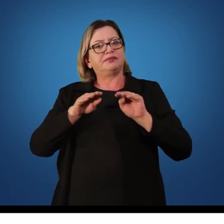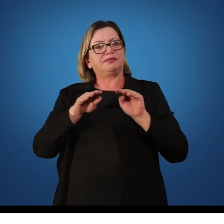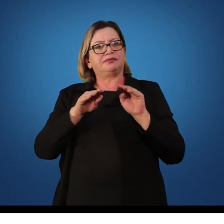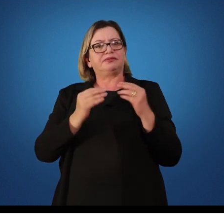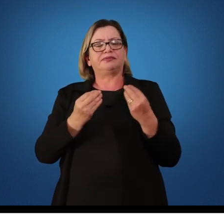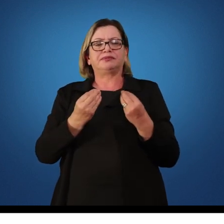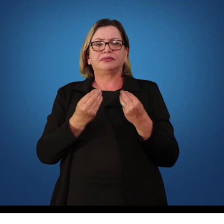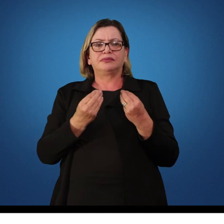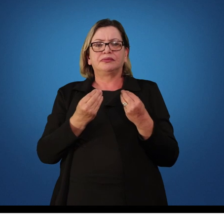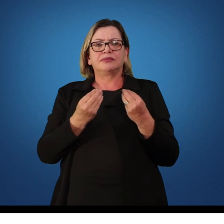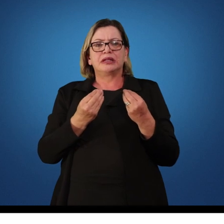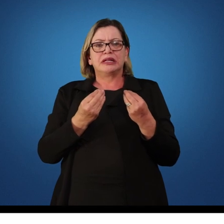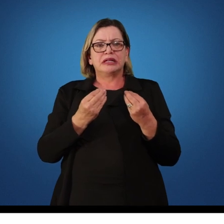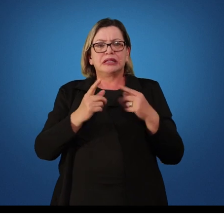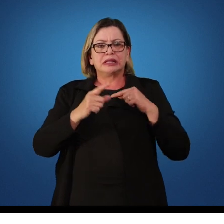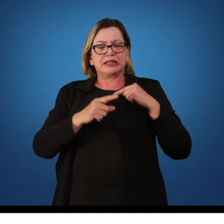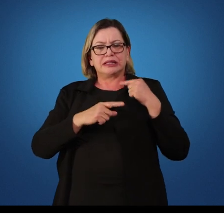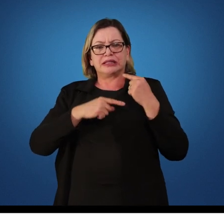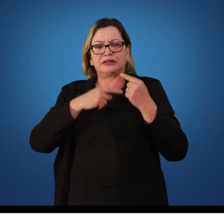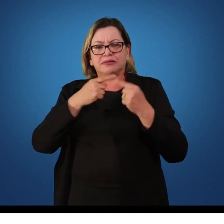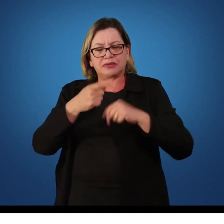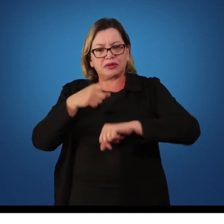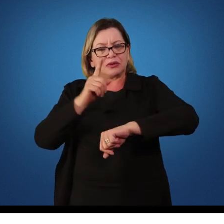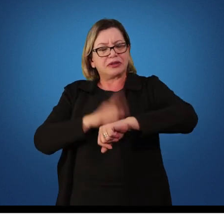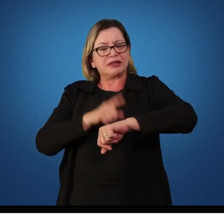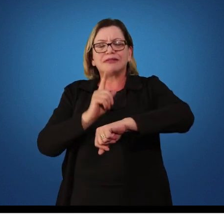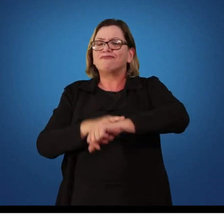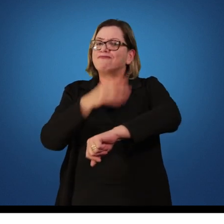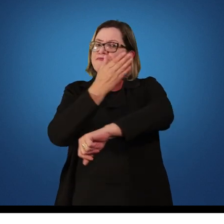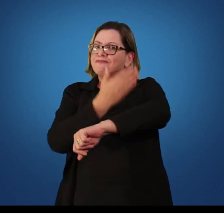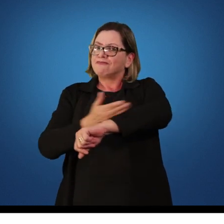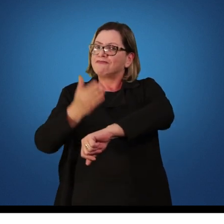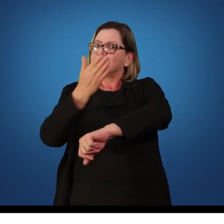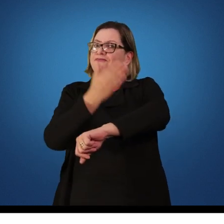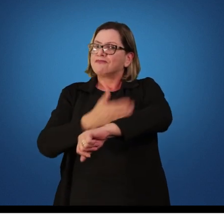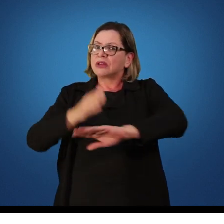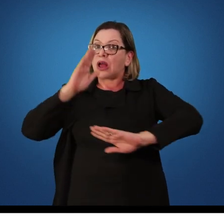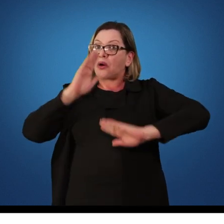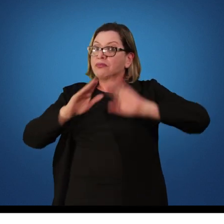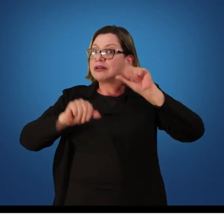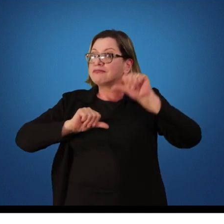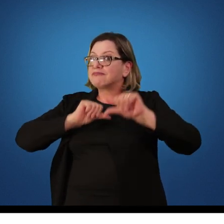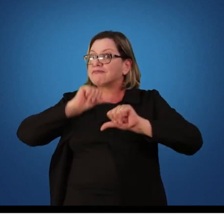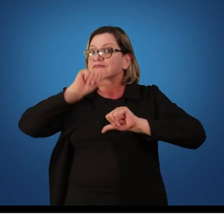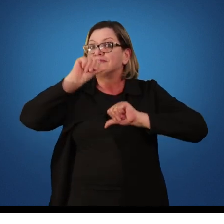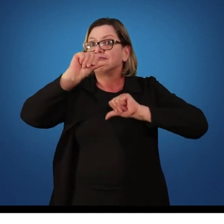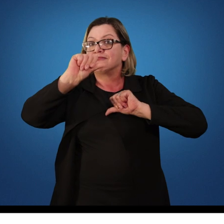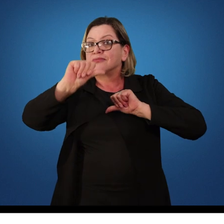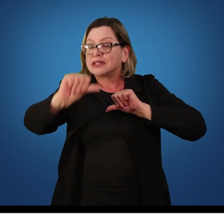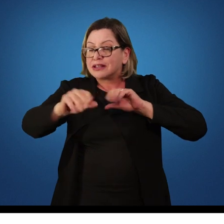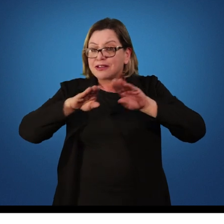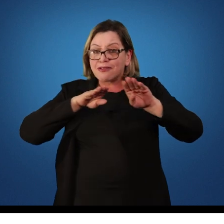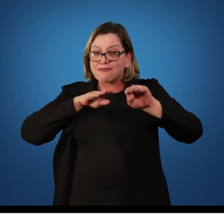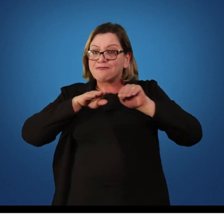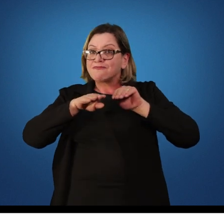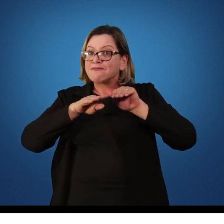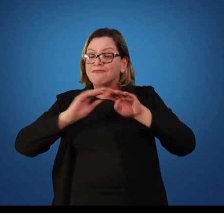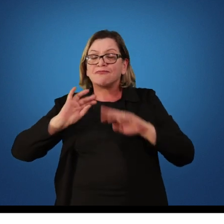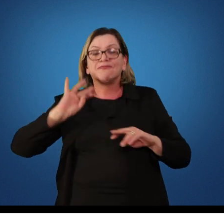A partir do tempo de prática, algumas mudanças nesse desempenho motor vão ocorrendo